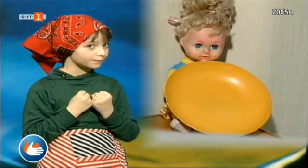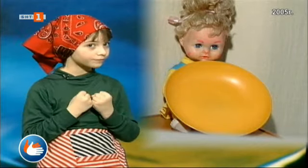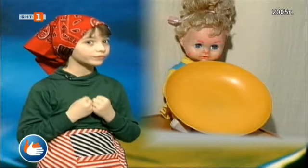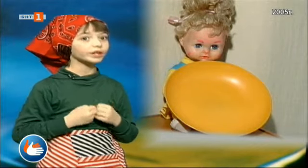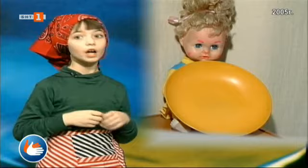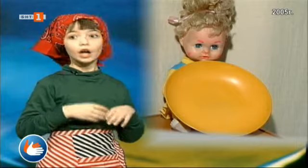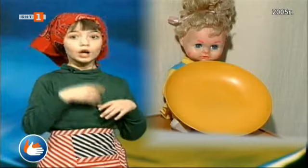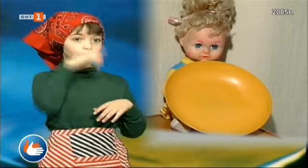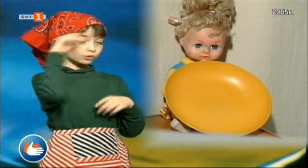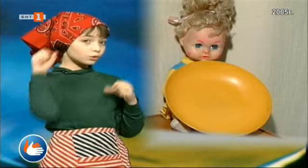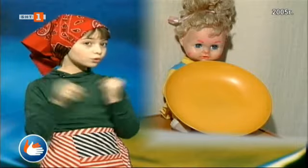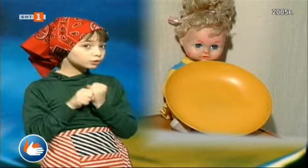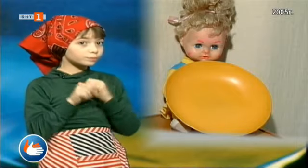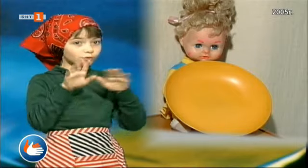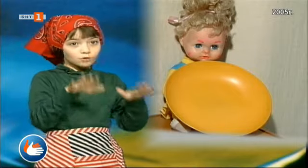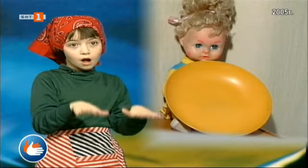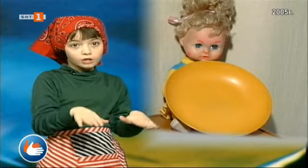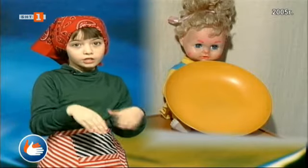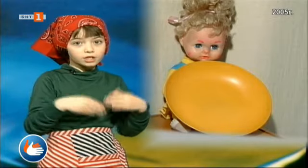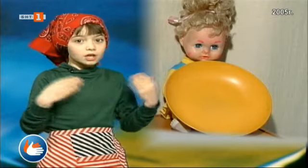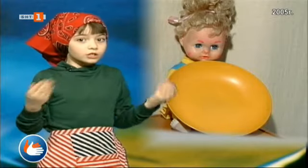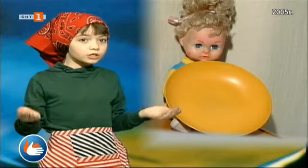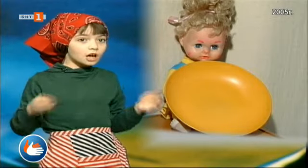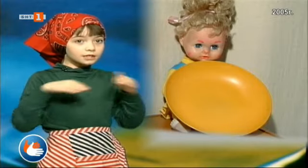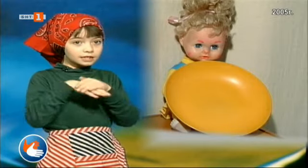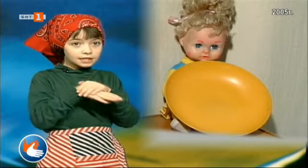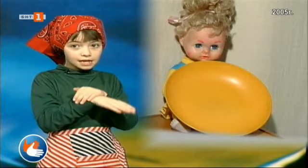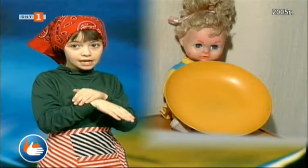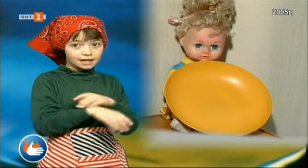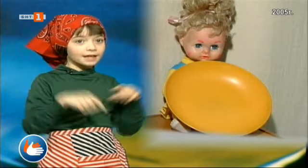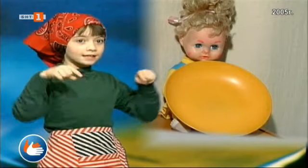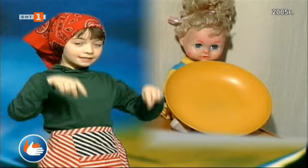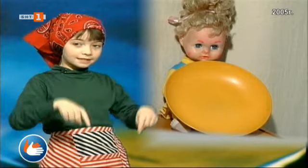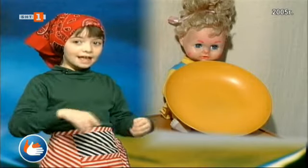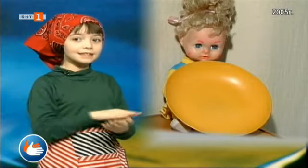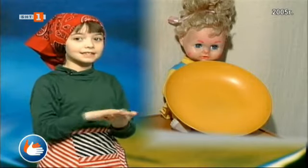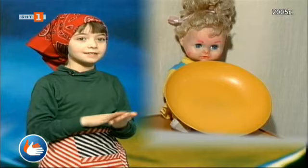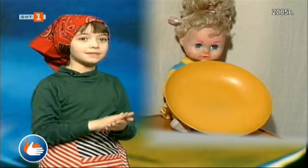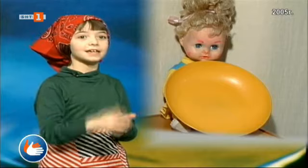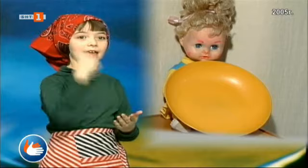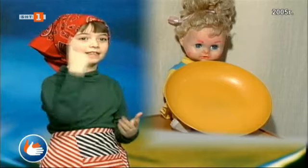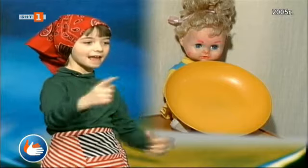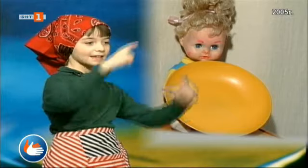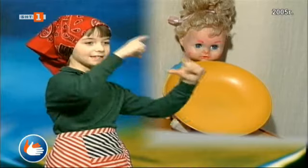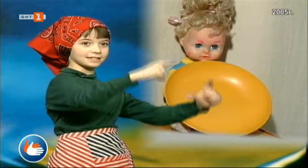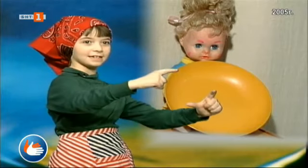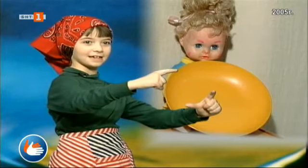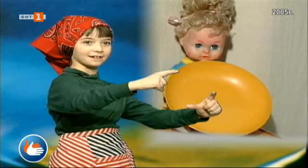Труд положих, що да криях. Днес измих една чиния.